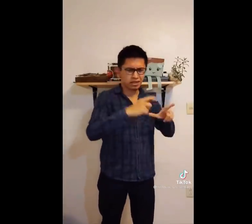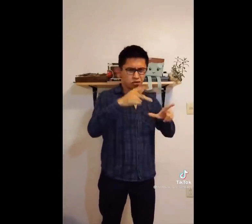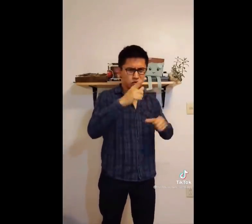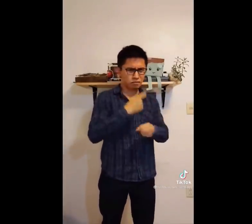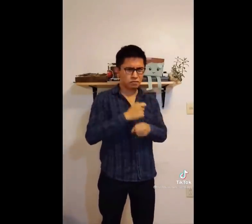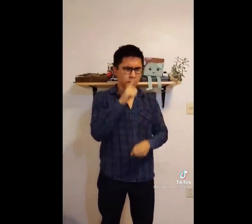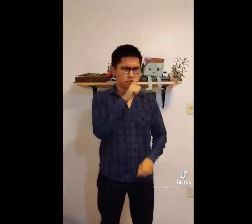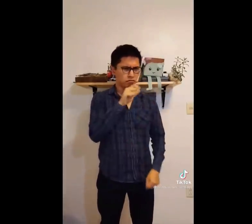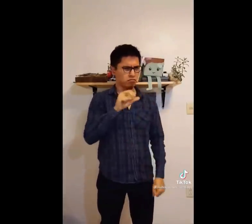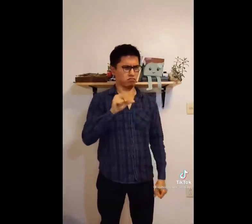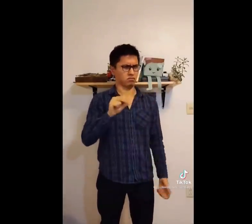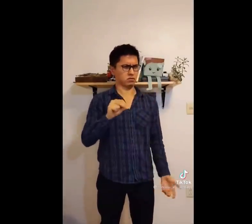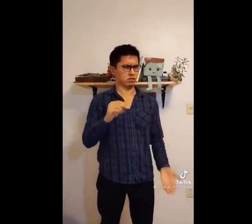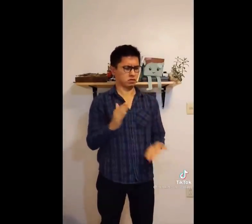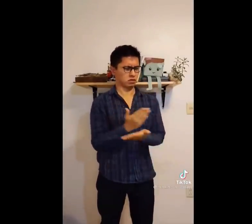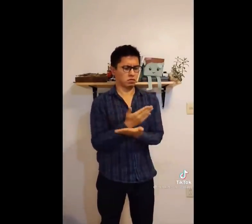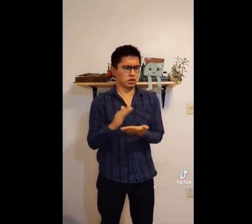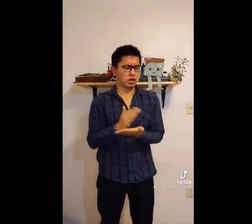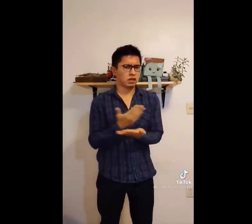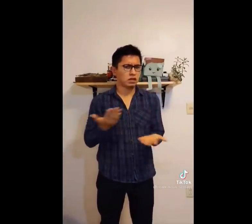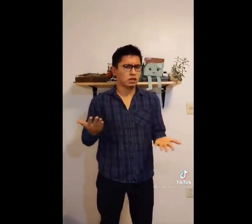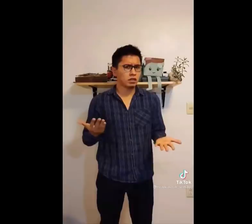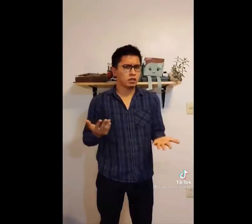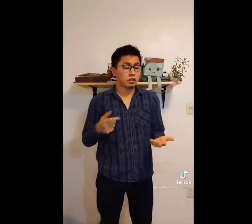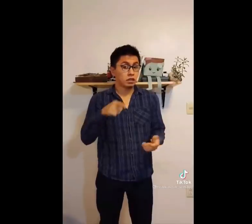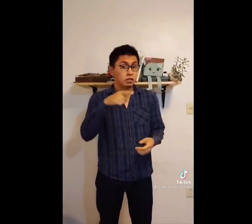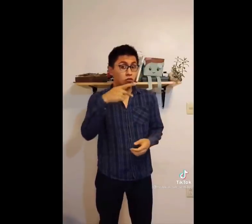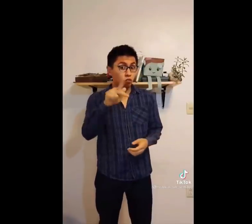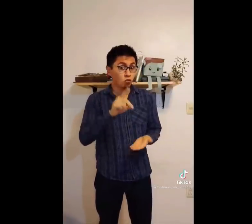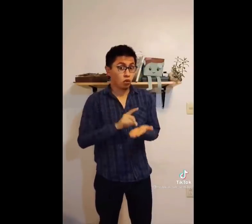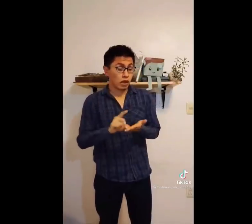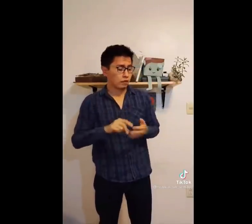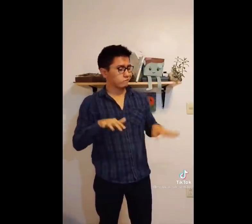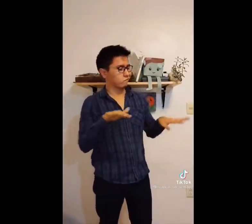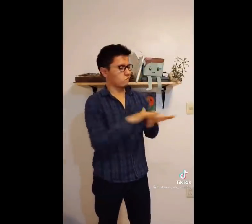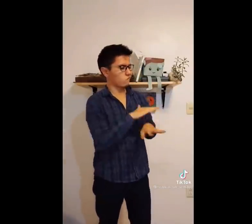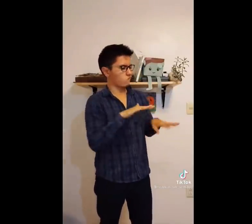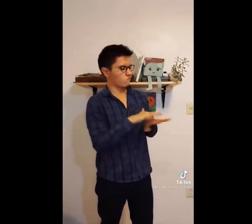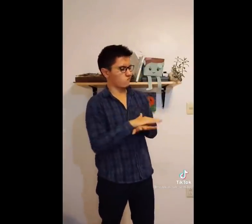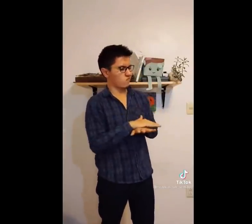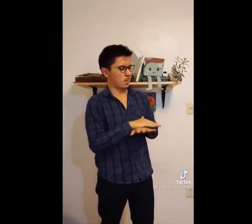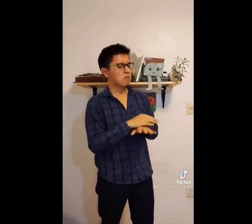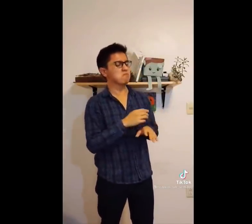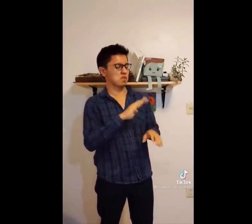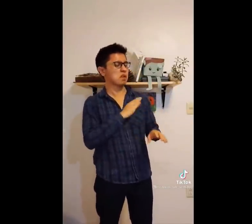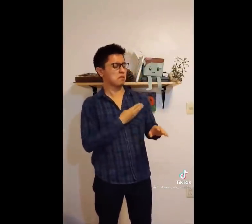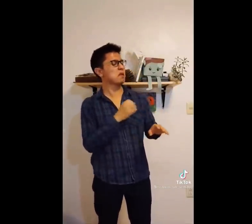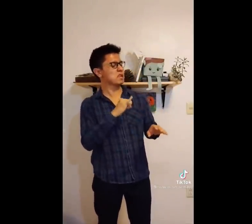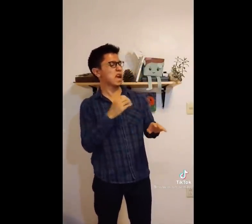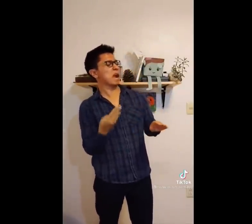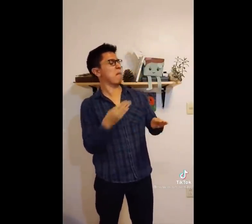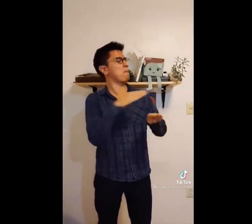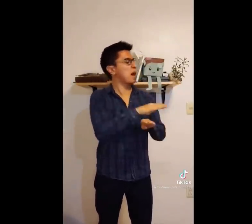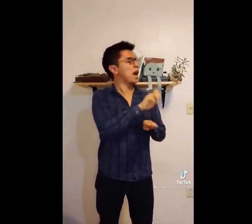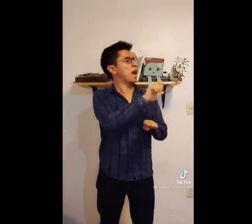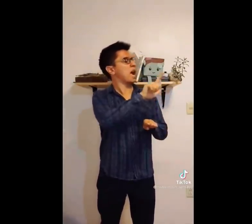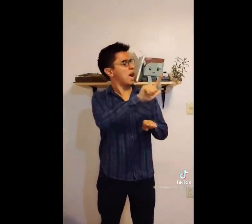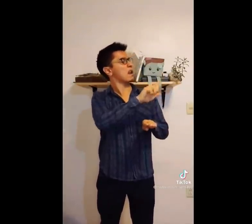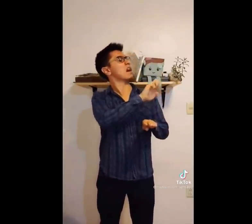pero no lo es las lenguas de señas, ¿verdad? Exacto, son cosas diferentes. Entonces, ¿no es tu derecho modificar esta lengua y sobreponer el español y